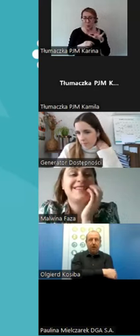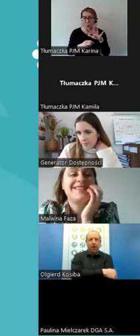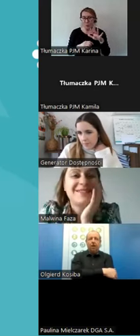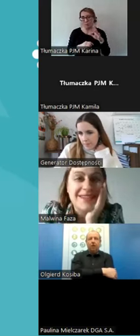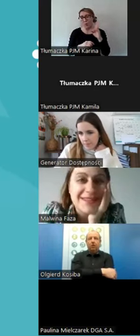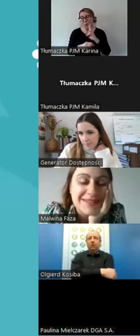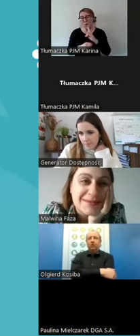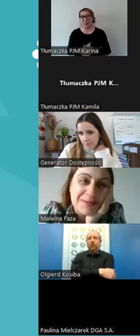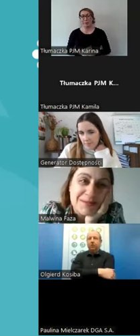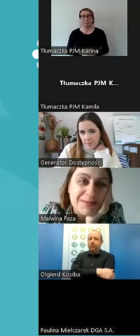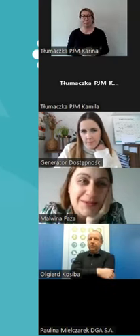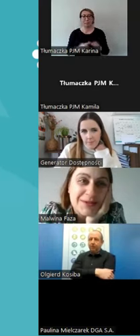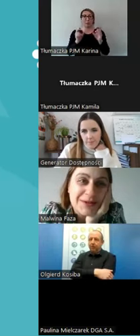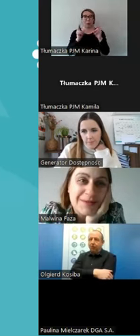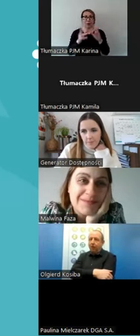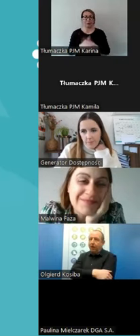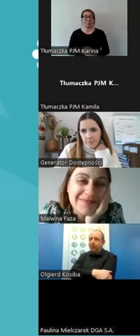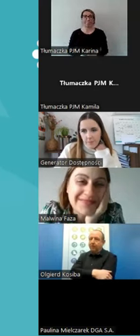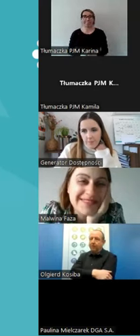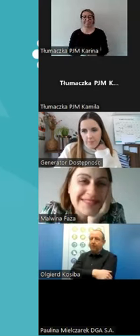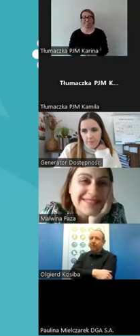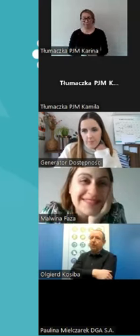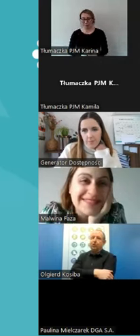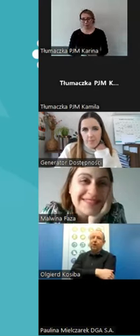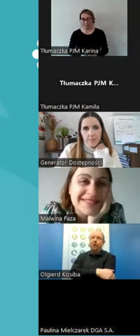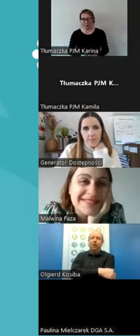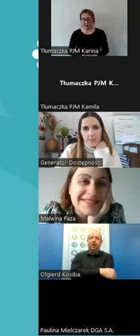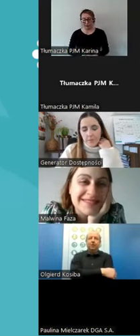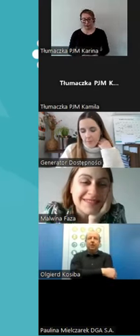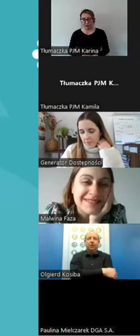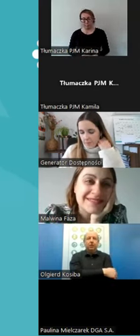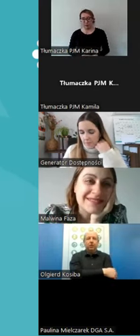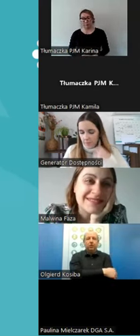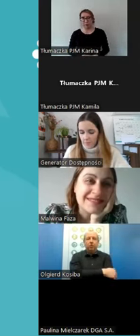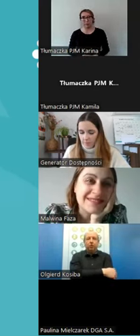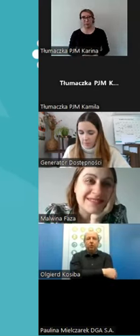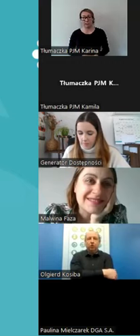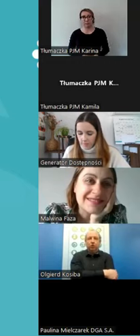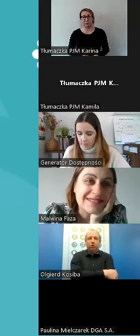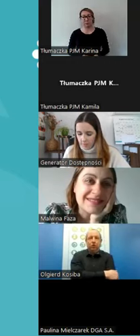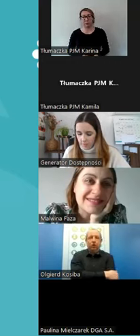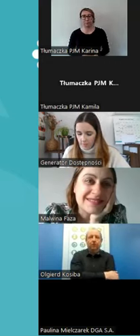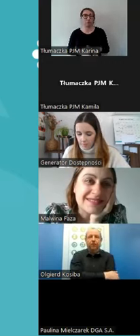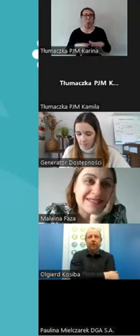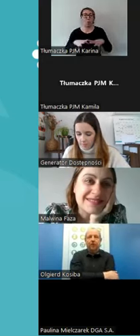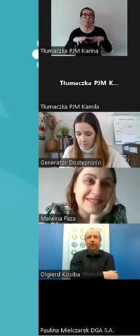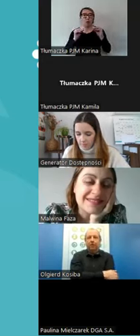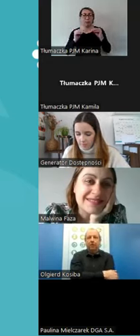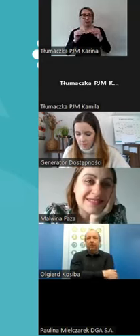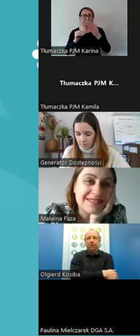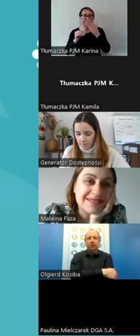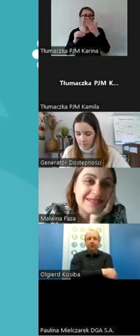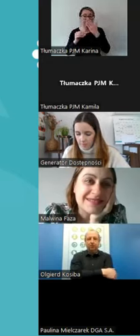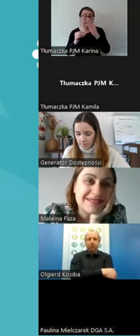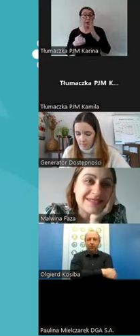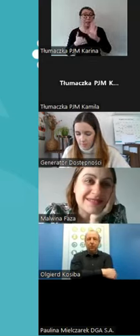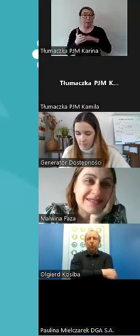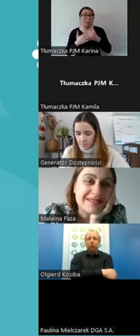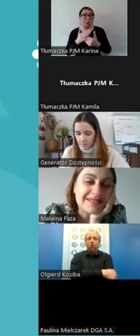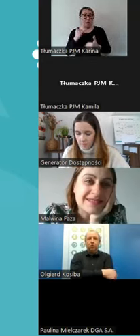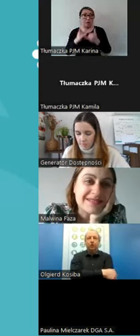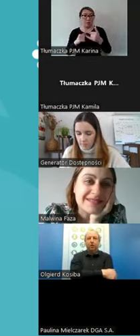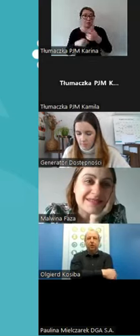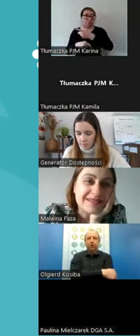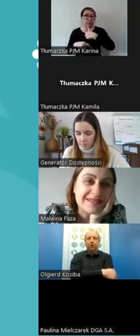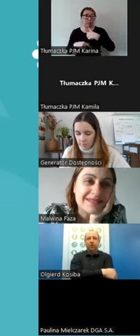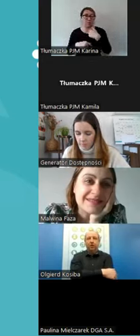Także teraz ściągam. Okej. Dobrze. Więc idąc od początku, to kiedy my mówimy o